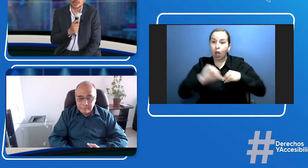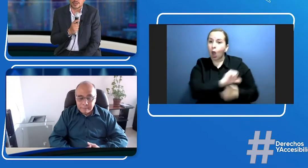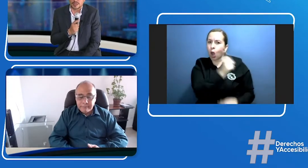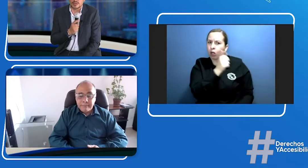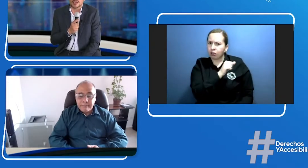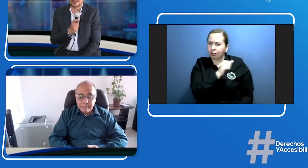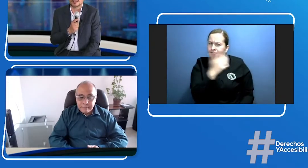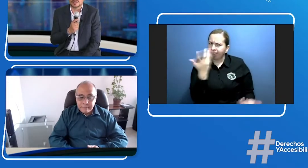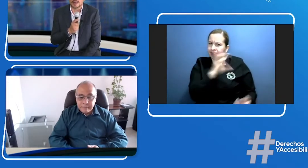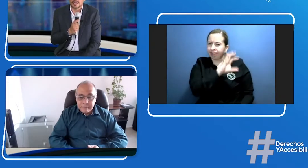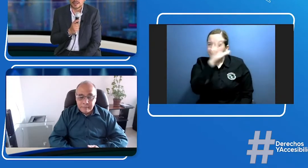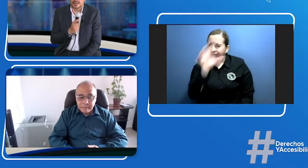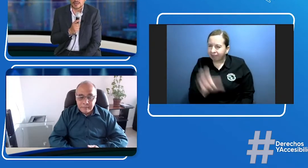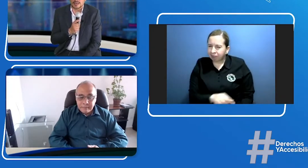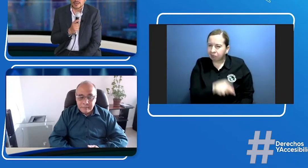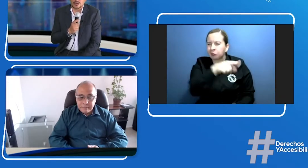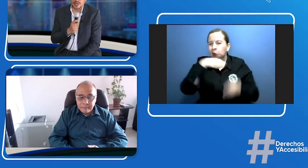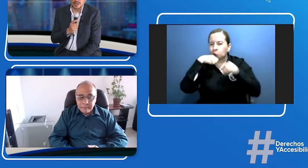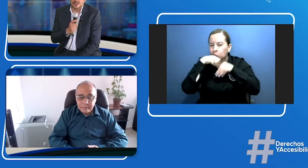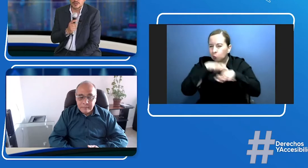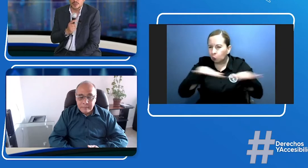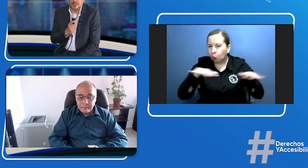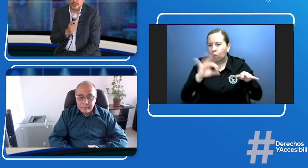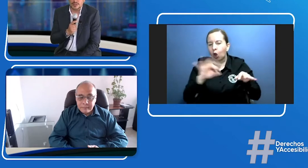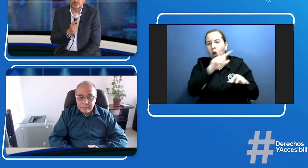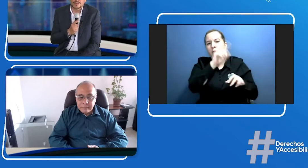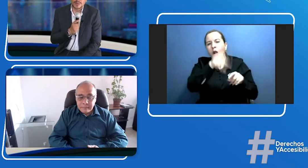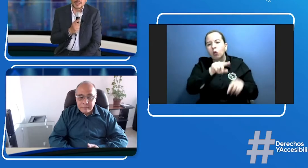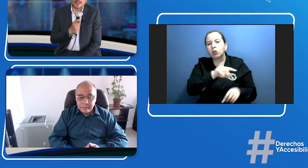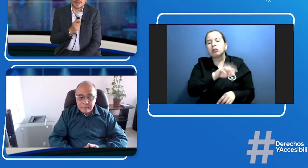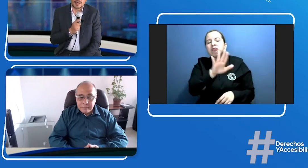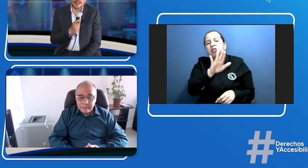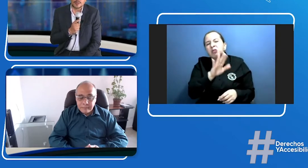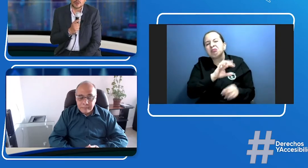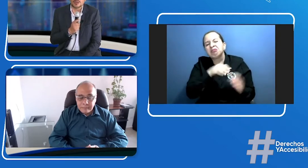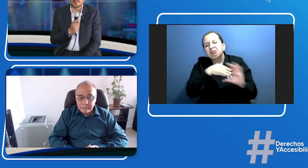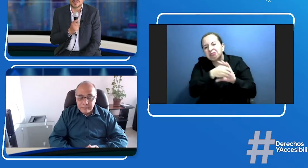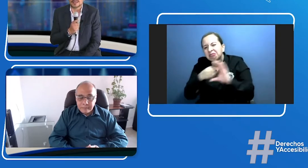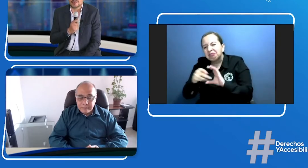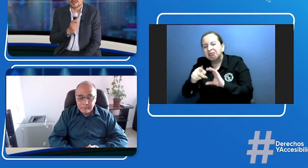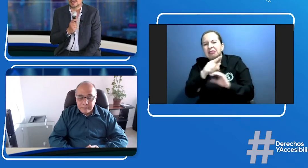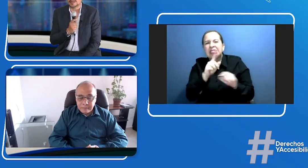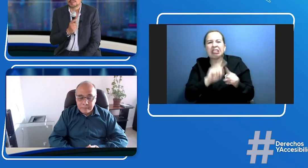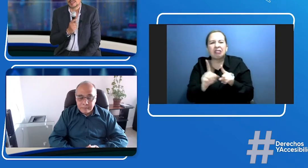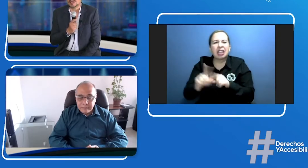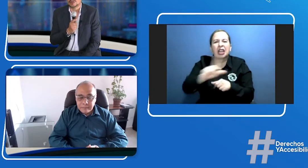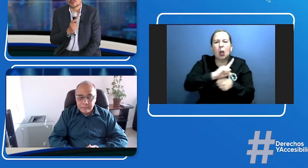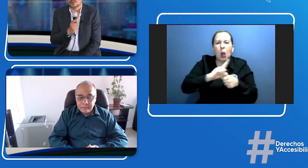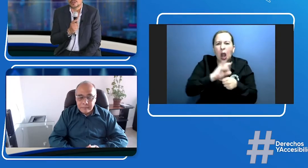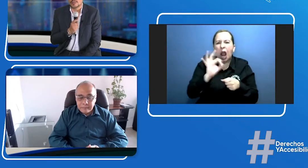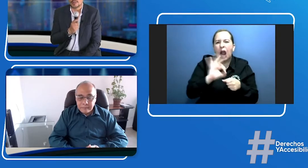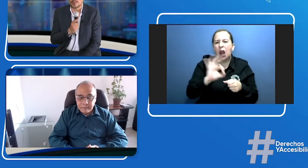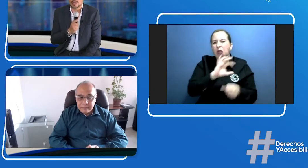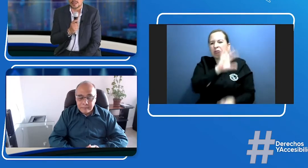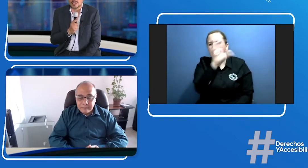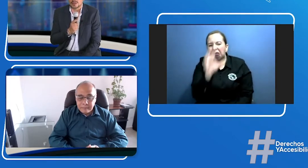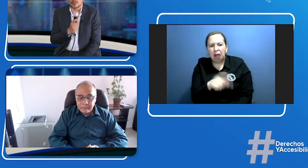regionales de canales locales y comunitarios donde empieza a haber también un tema importante que no lo